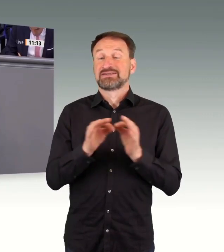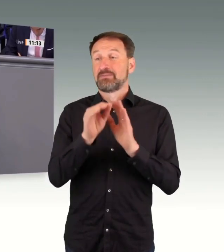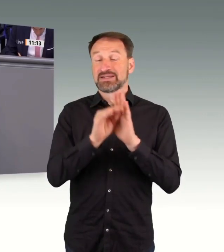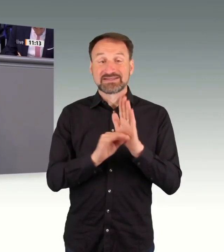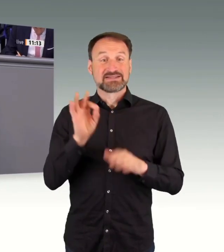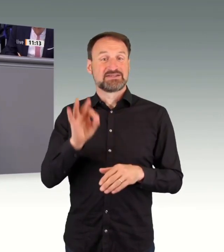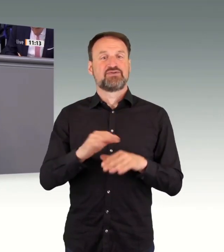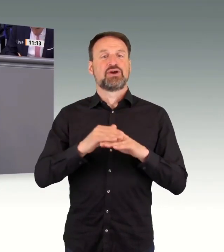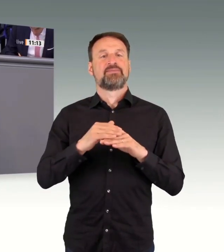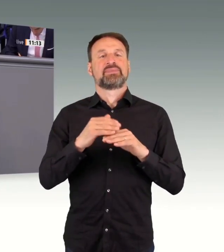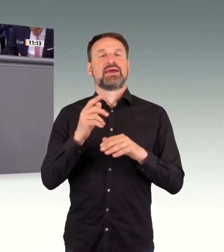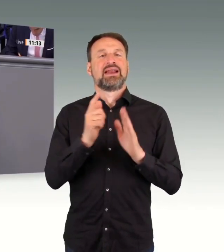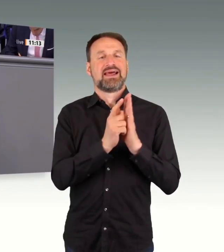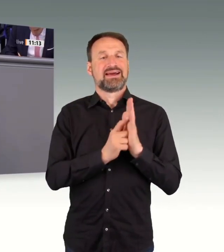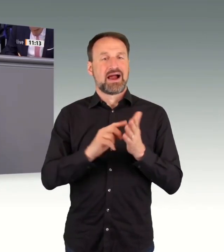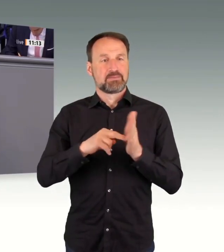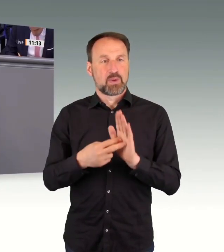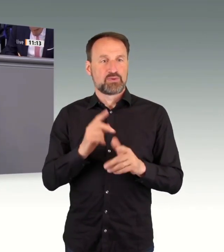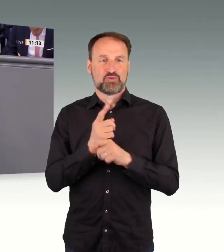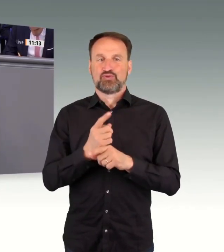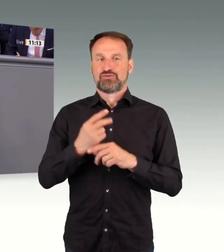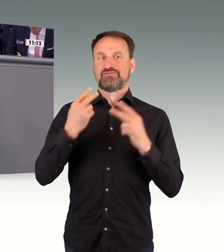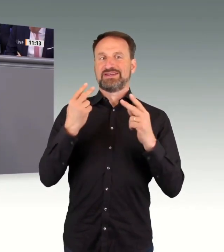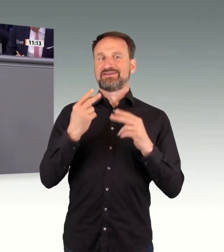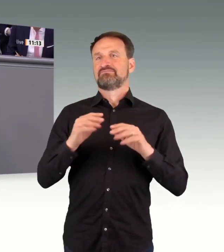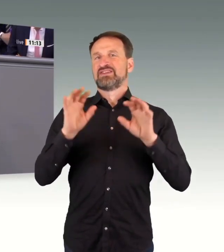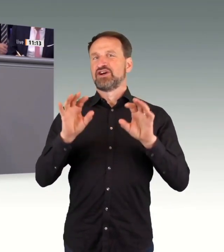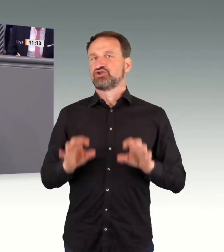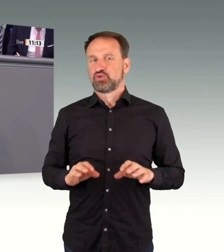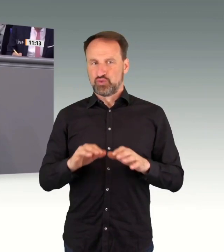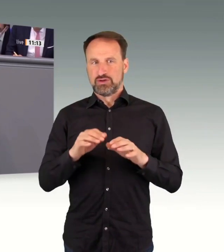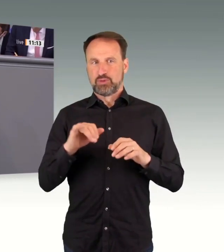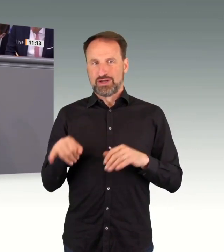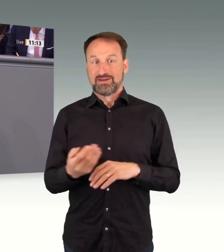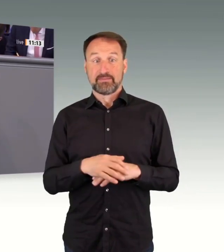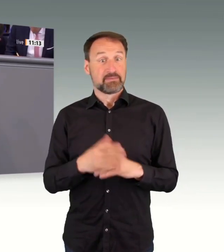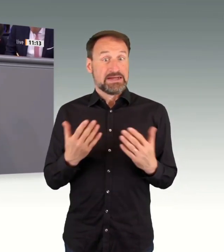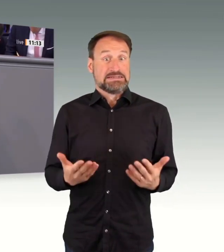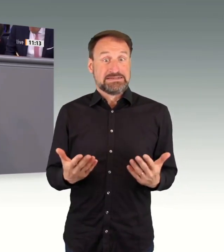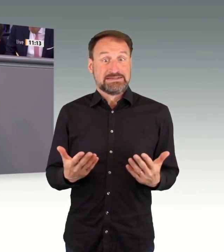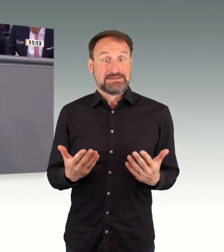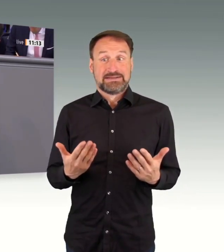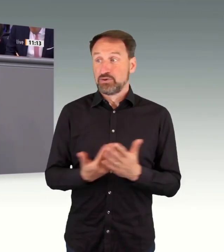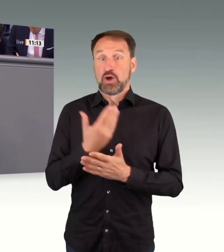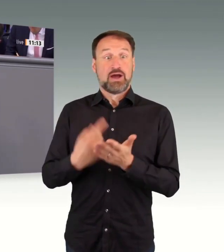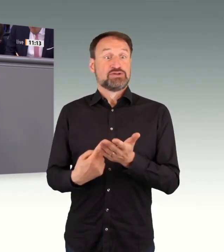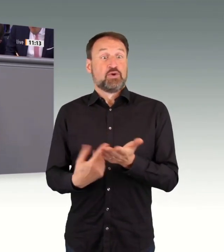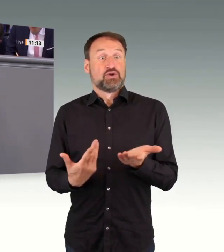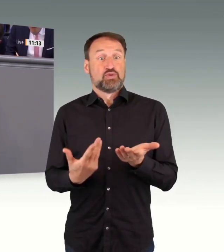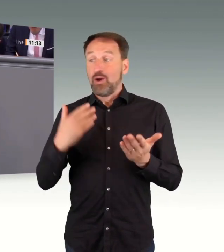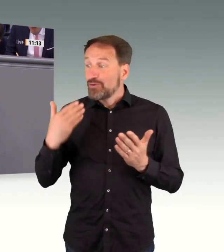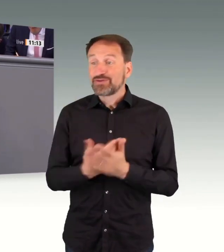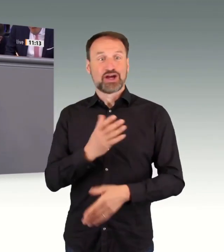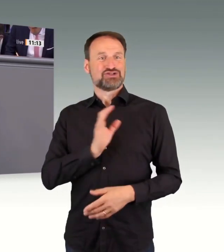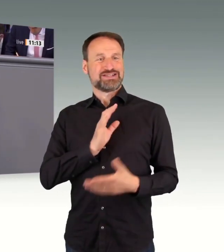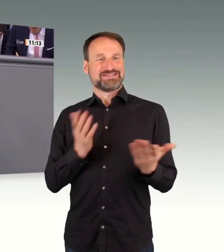neue Herausforderungen und damit auch neue Chancen. Das Thema Planungsbeschleunigung geht alle demokratischen Kräfte an. Nur wenn